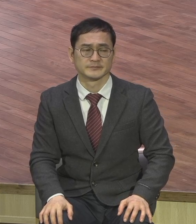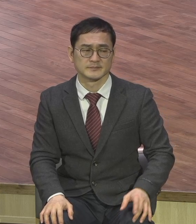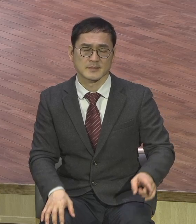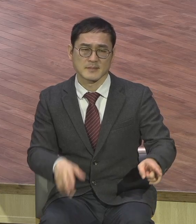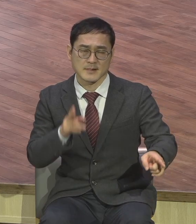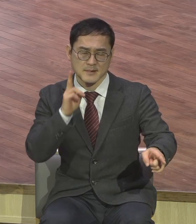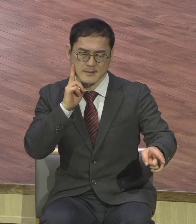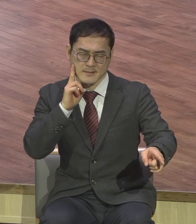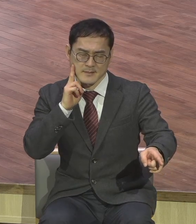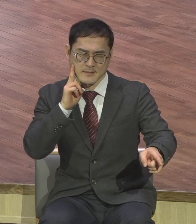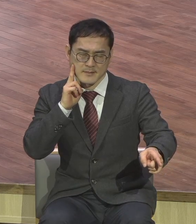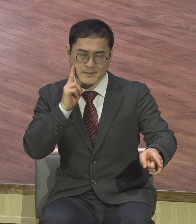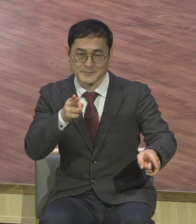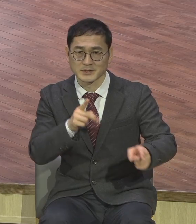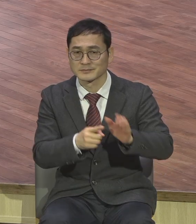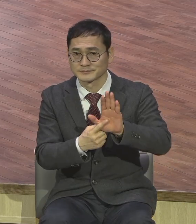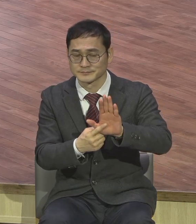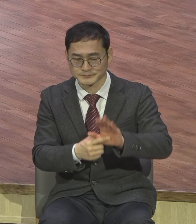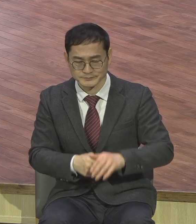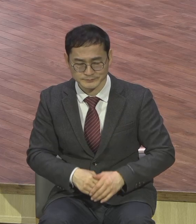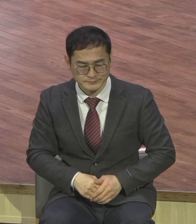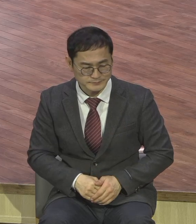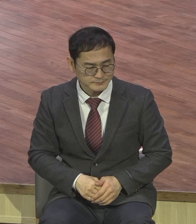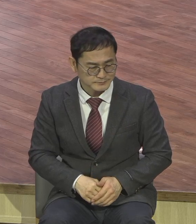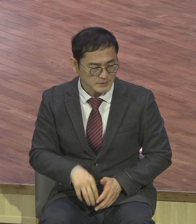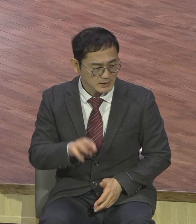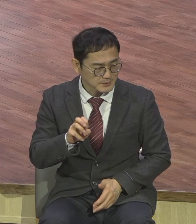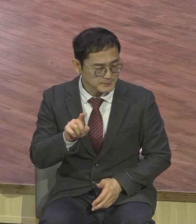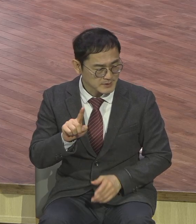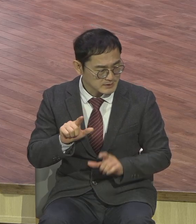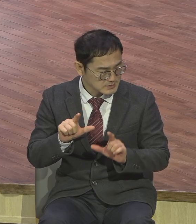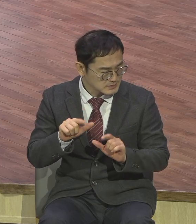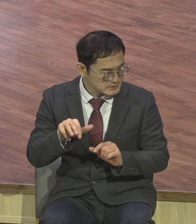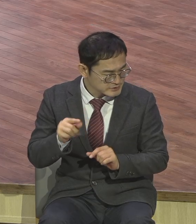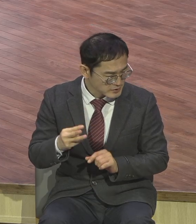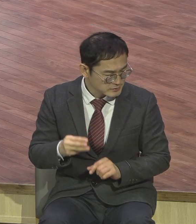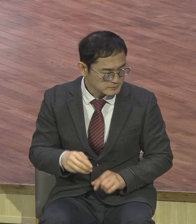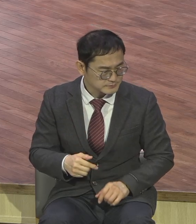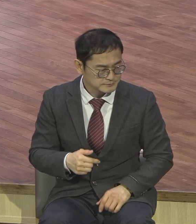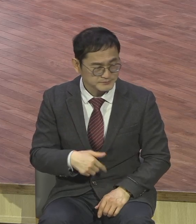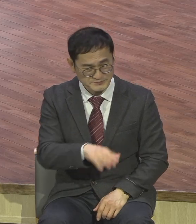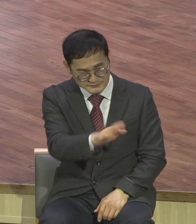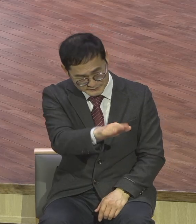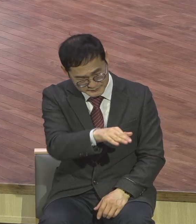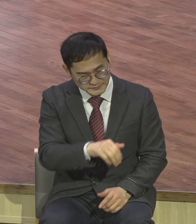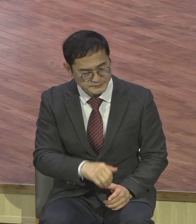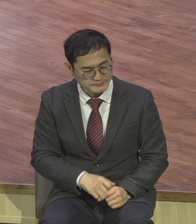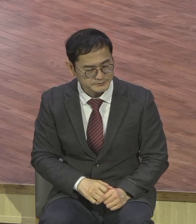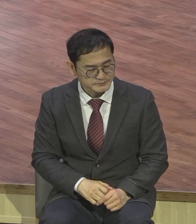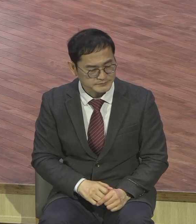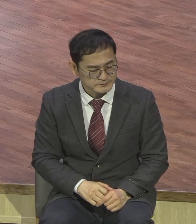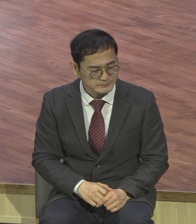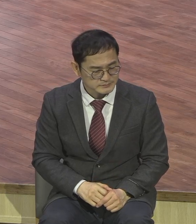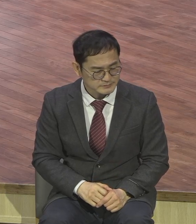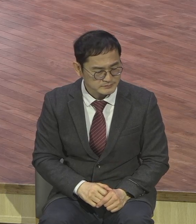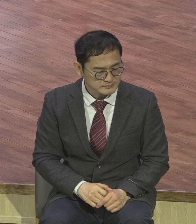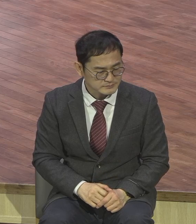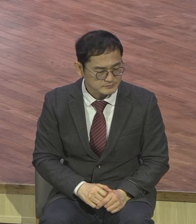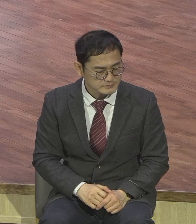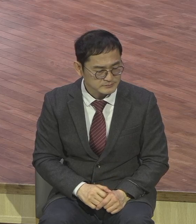31절 보세요 그러므로 내가 너에게 노니 사람에 대하여 모든